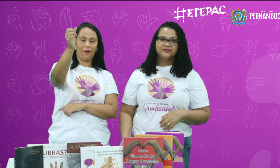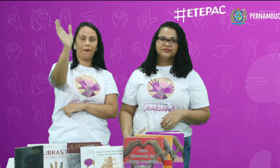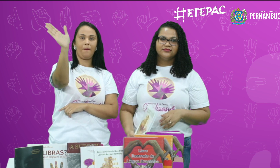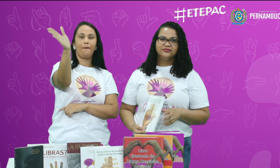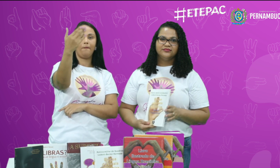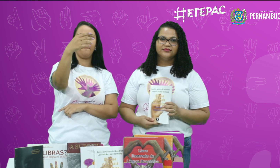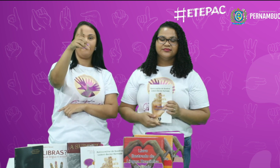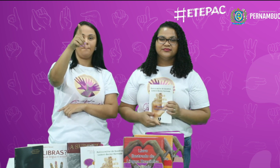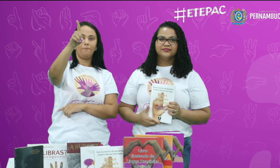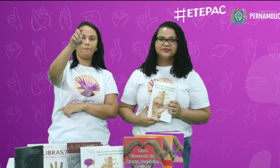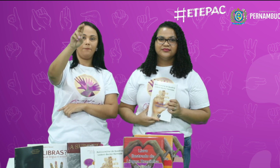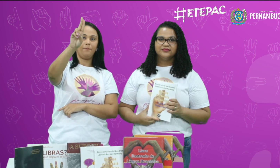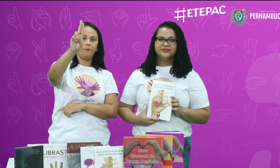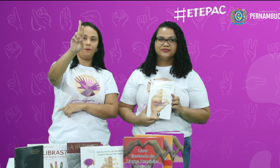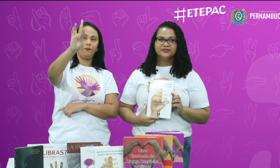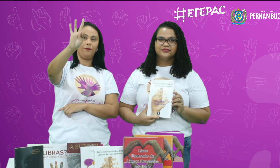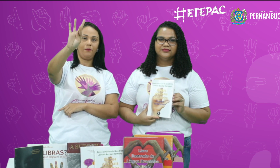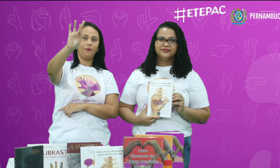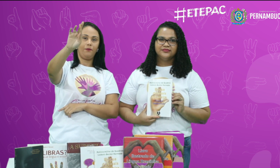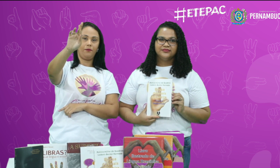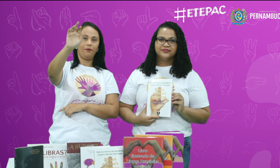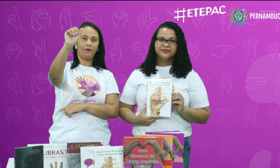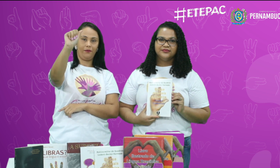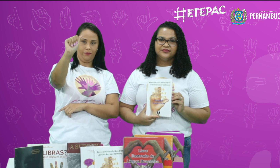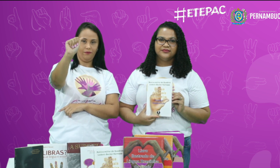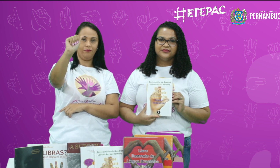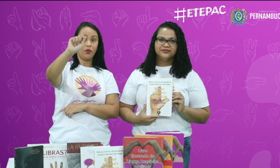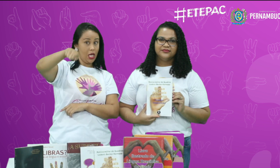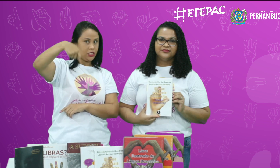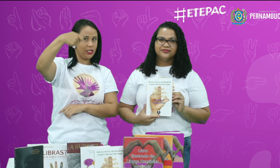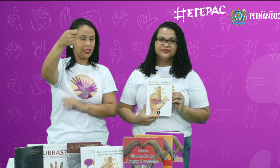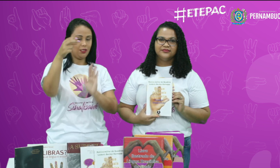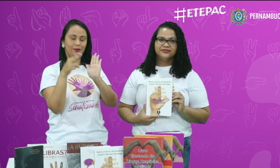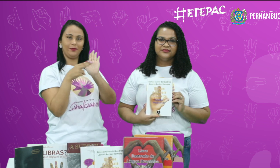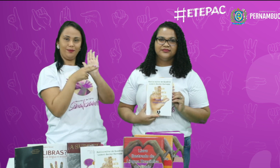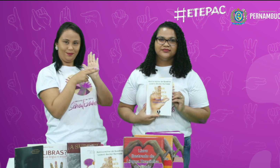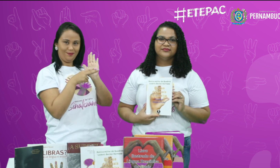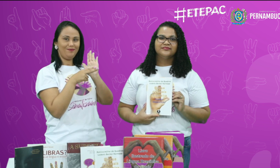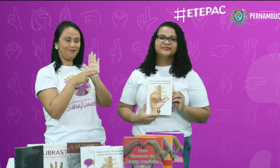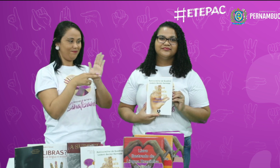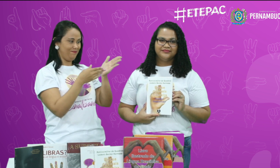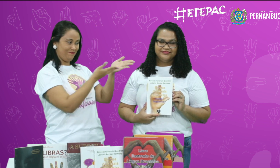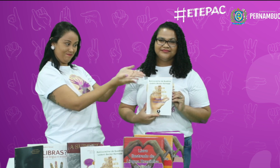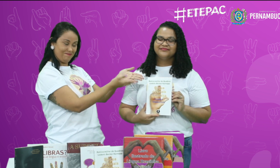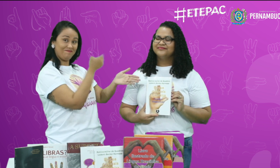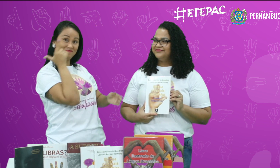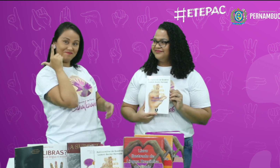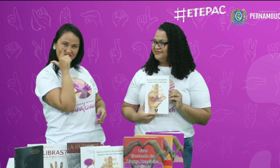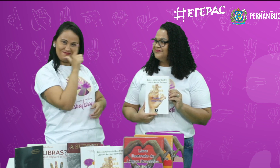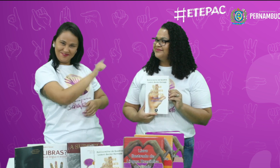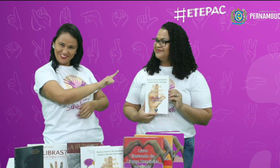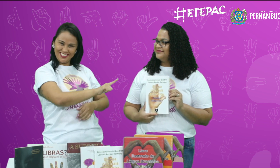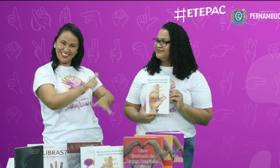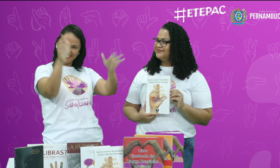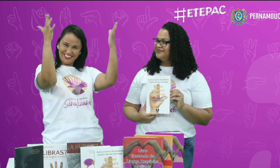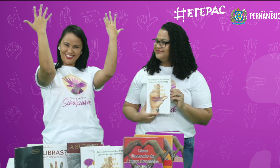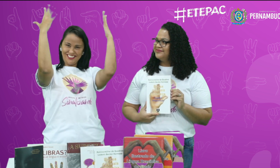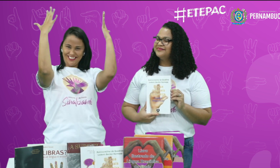Soares... Dutra. Dutra. Sinal. Soares Dutra. Conseguiram.